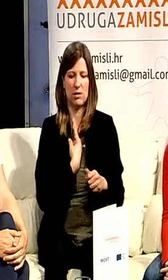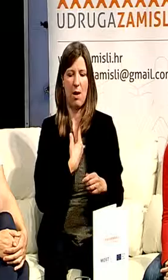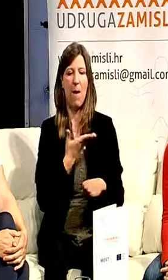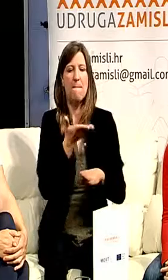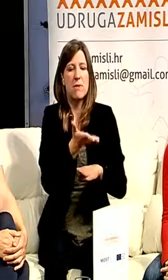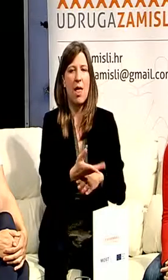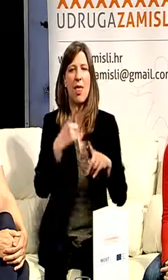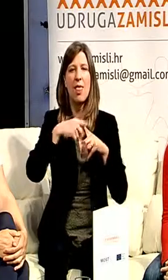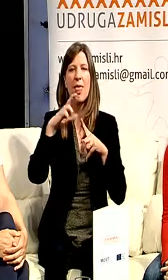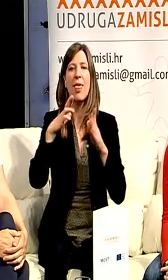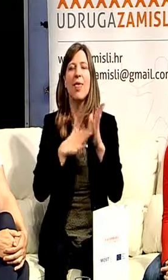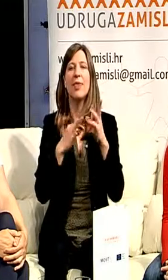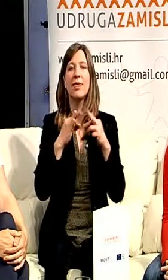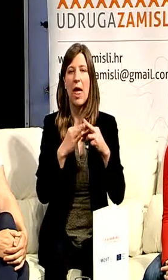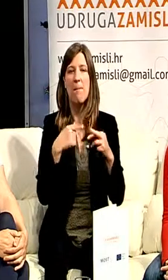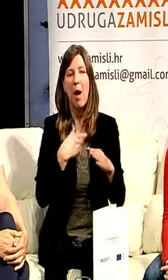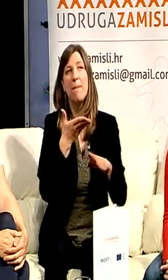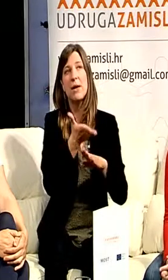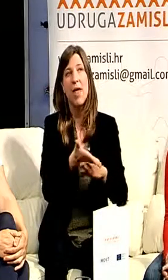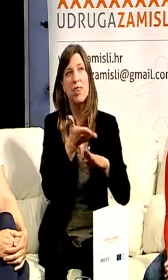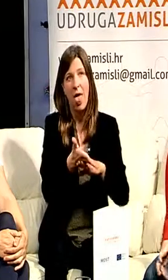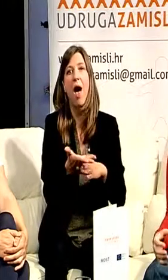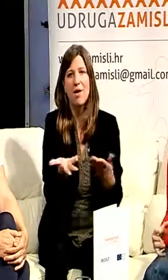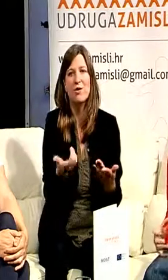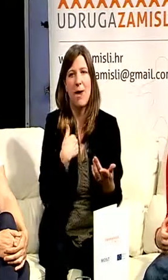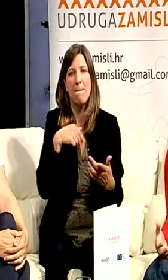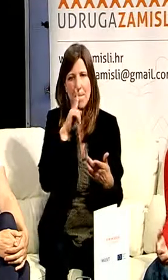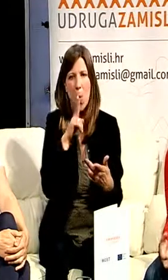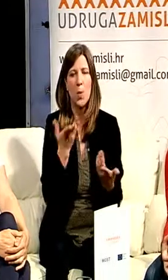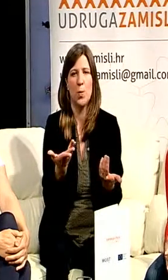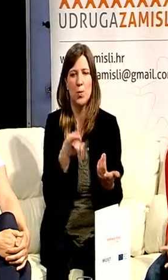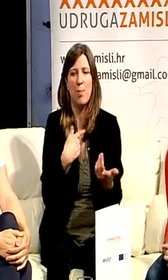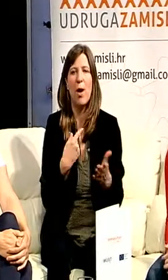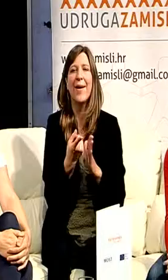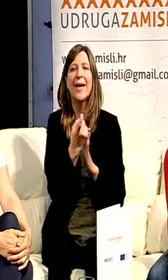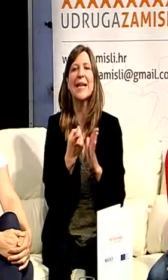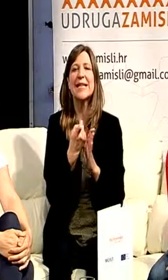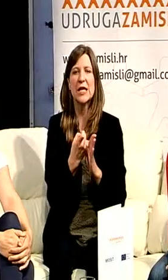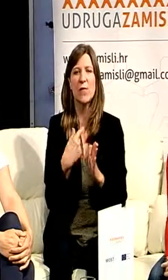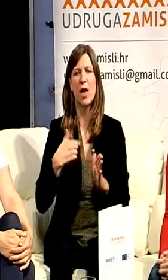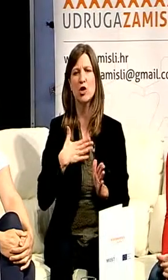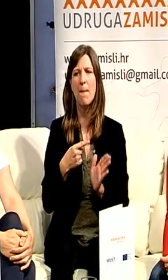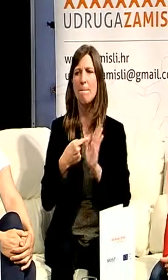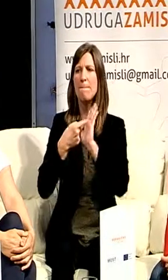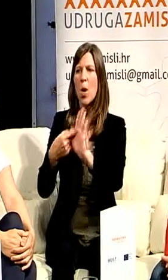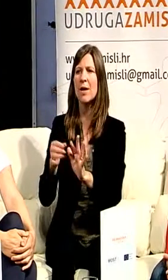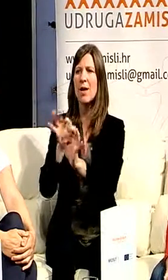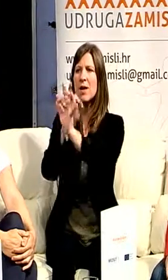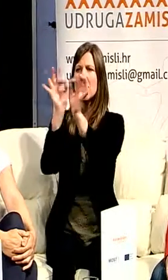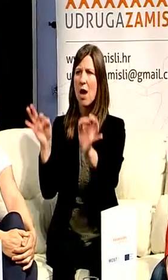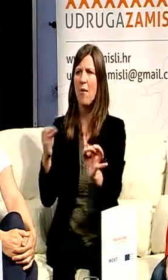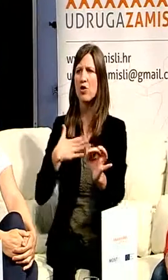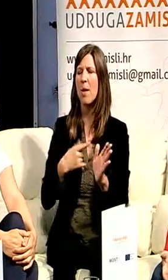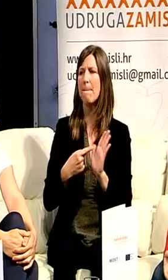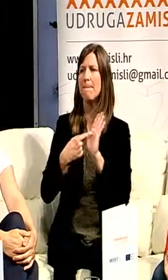je tu zapravo nama svima izazov da pokažemo javnosti, znači publici, vijesti